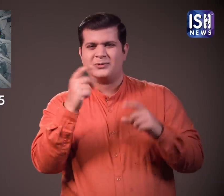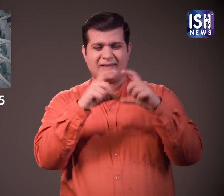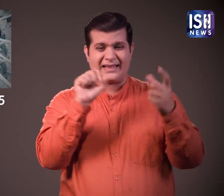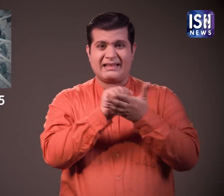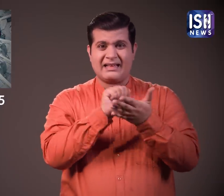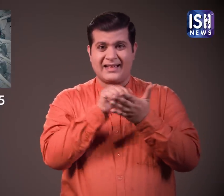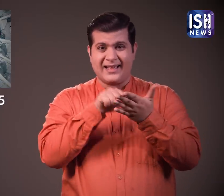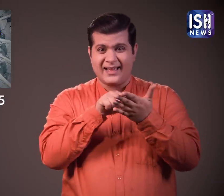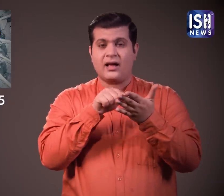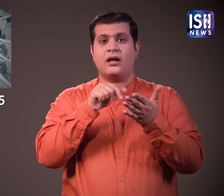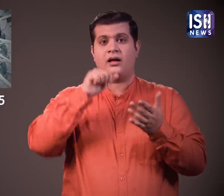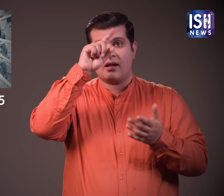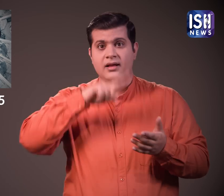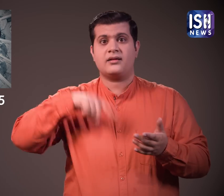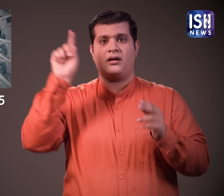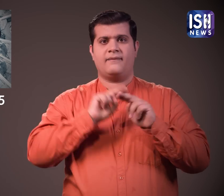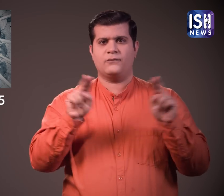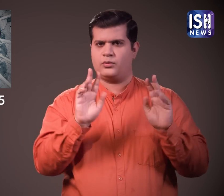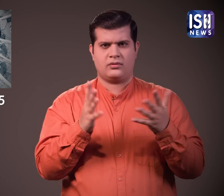जहां करंसी नोट छापे जाते है